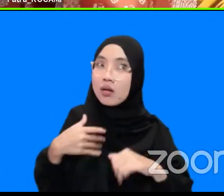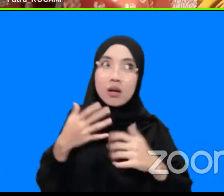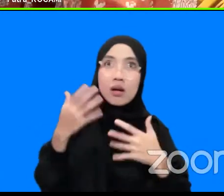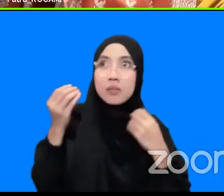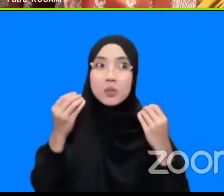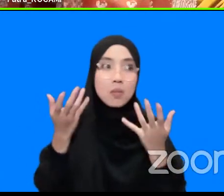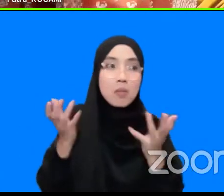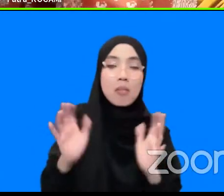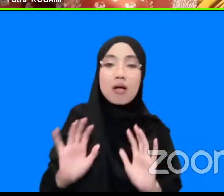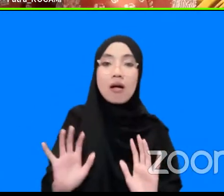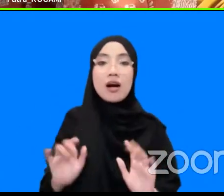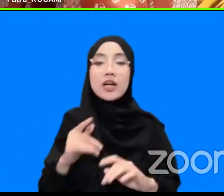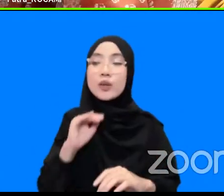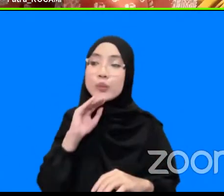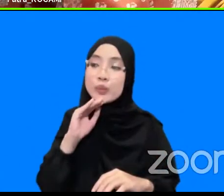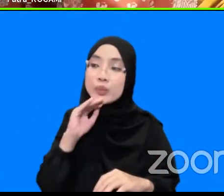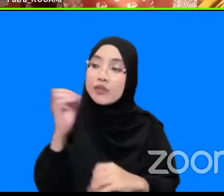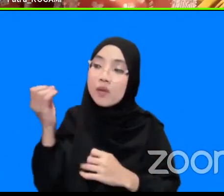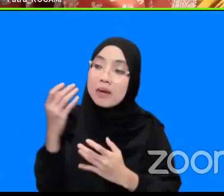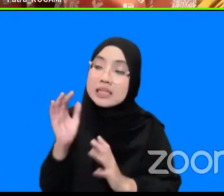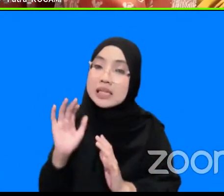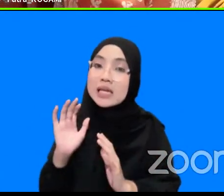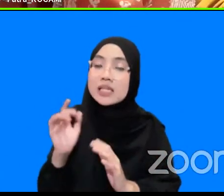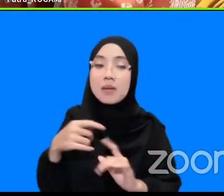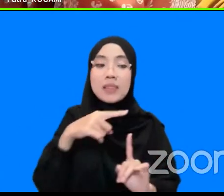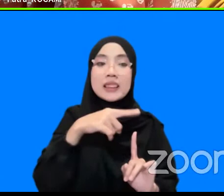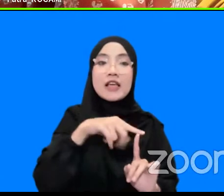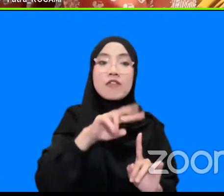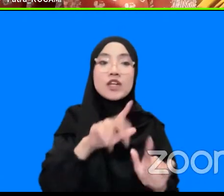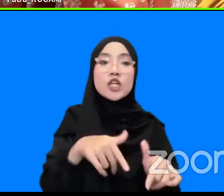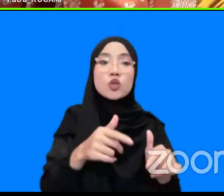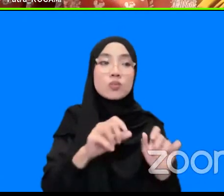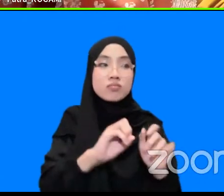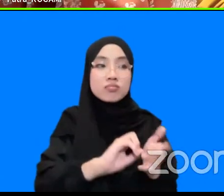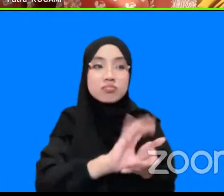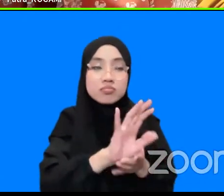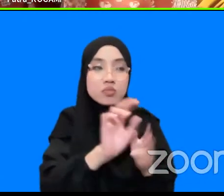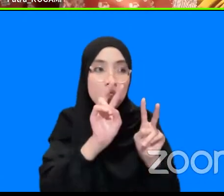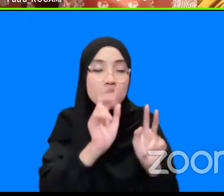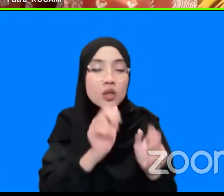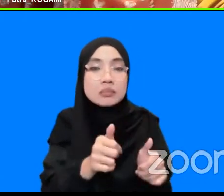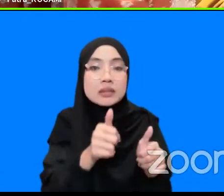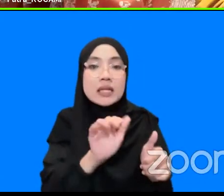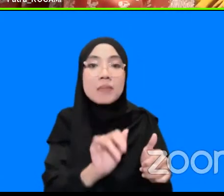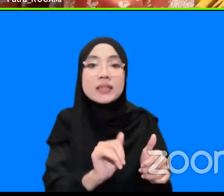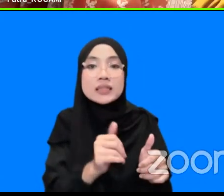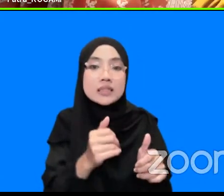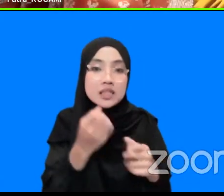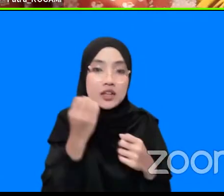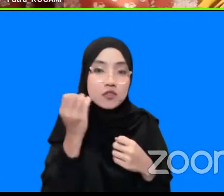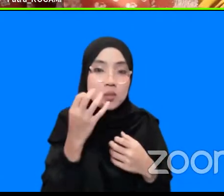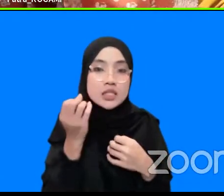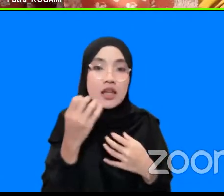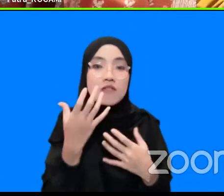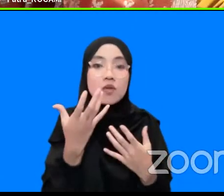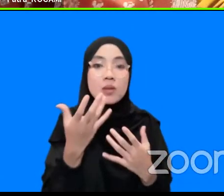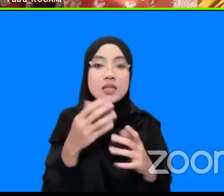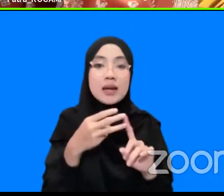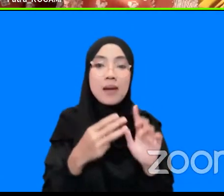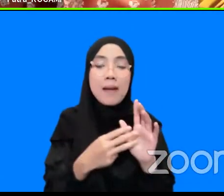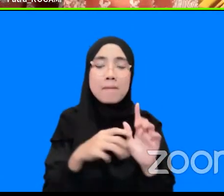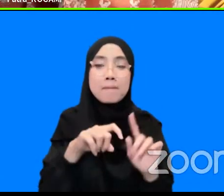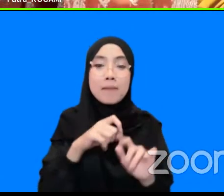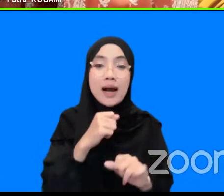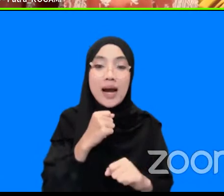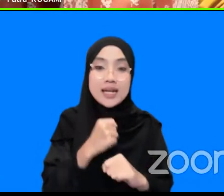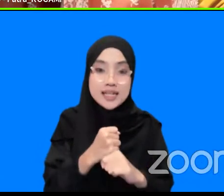panik kita tunggu saja informasi karena televisi juga masih hidup gitu kan masih bisa disimak informasi dari BMKG-nya